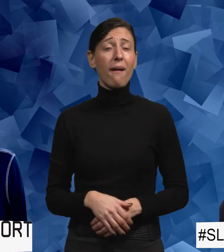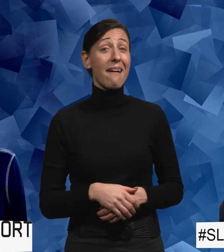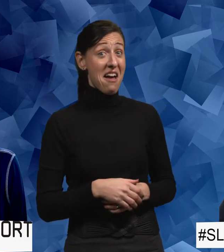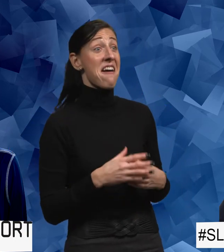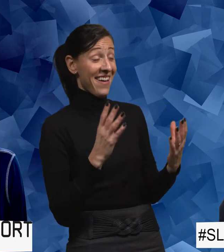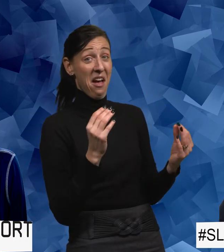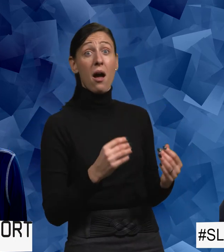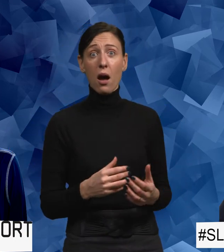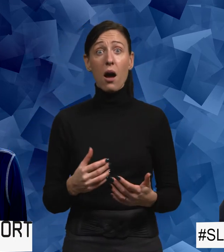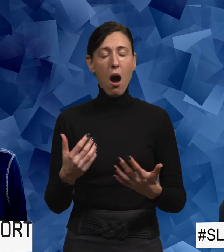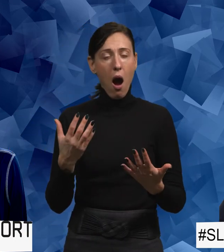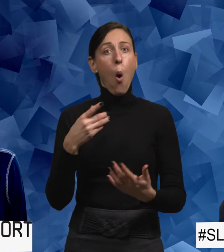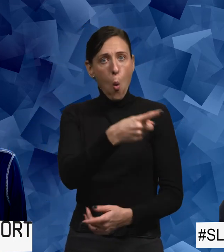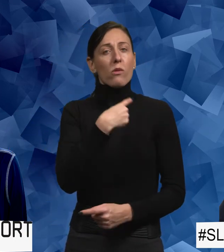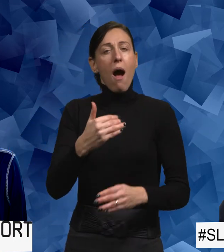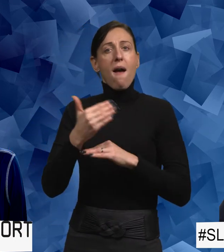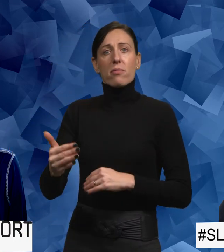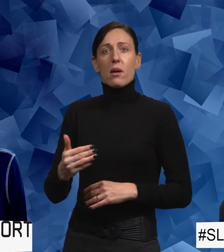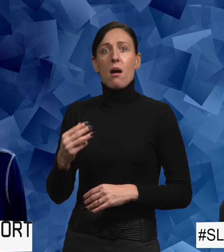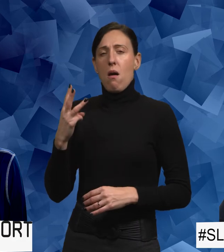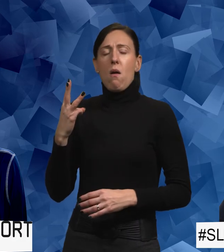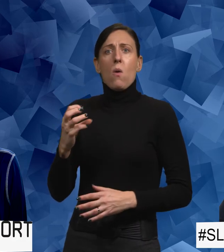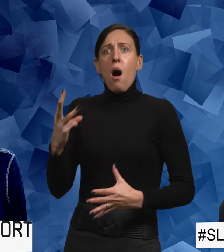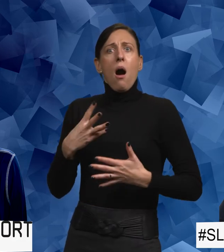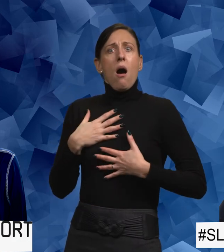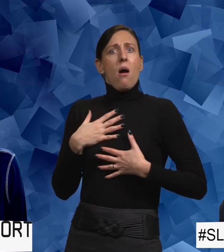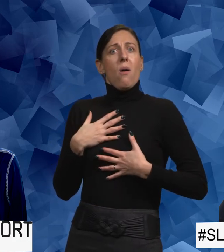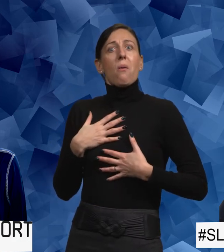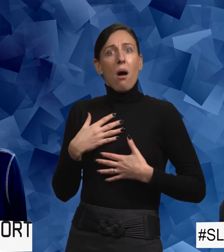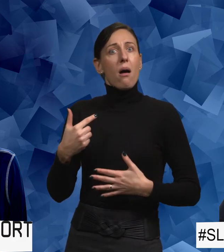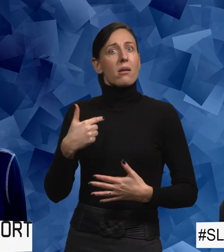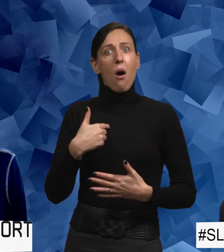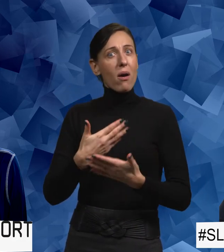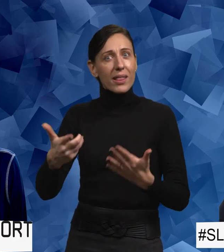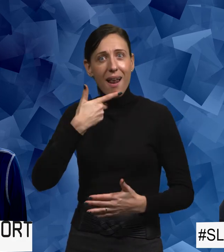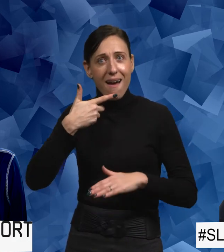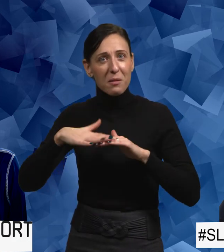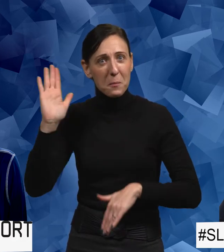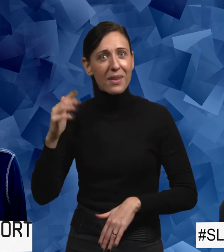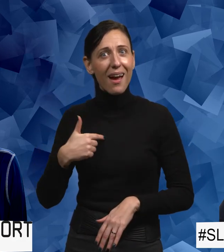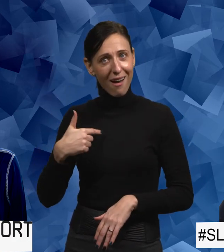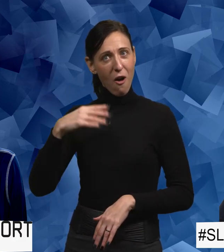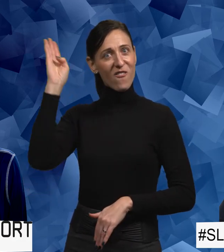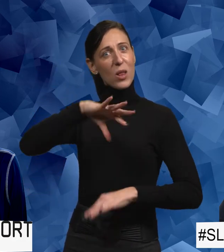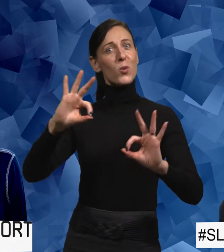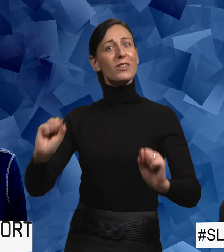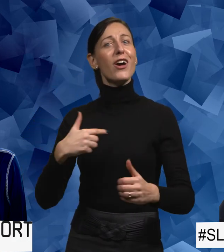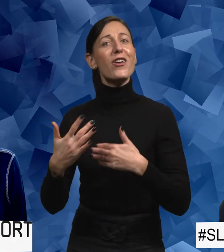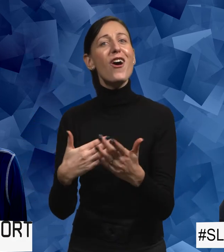Och hon sa, wow, säger hon. Alltså, nu känns det bara som att, ja men jag kommer inte vara rädd nog mer. Jag vet ju hur jag ska göra. Och då tänker jag att vi